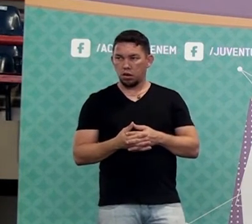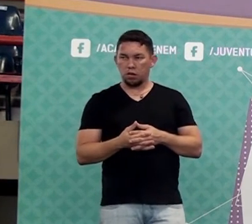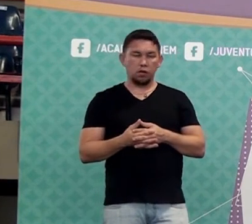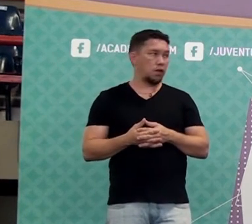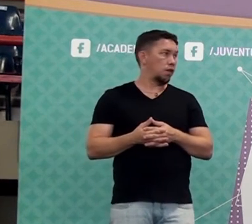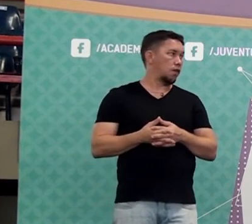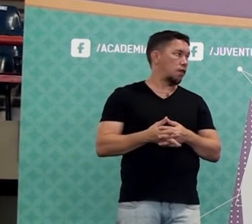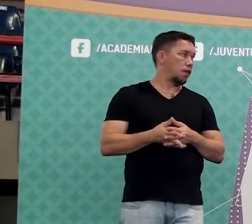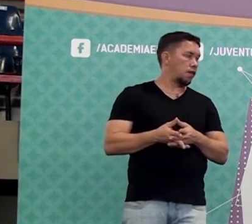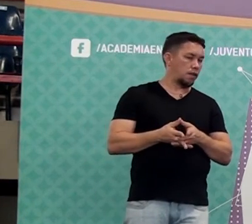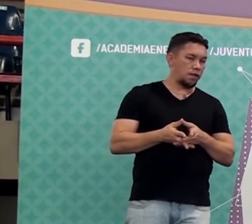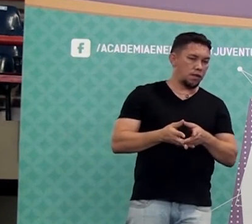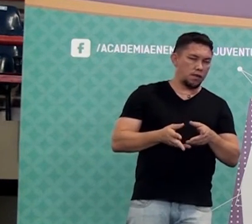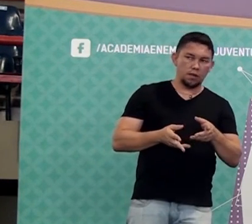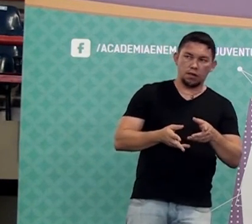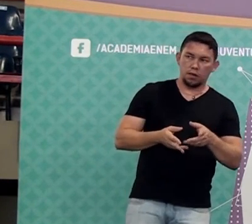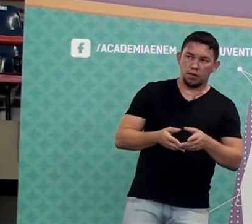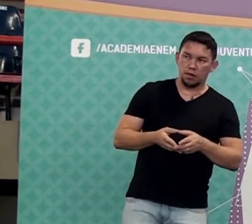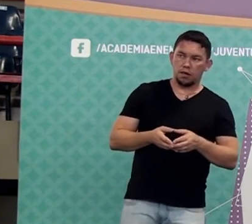Tô ouvindo, pode ler.